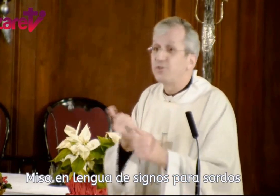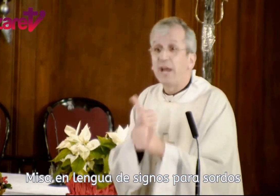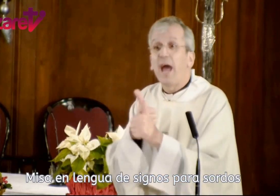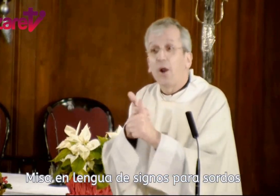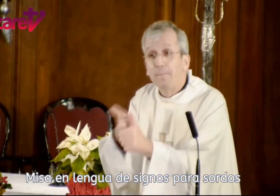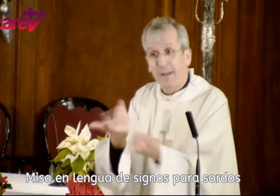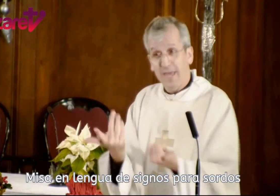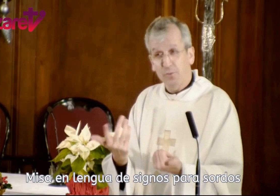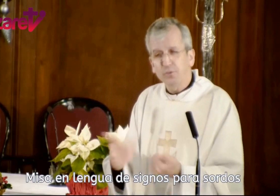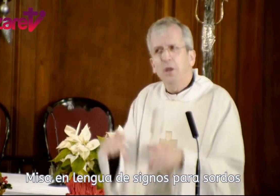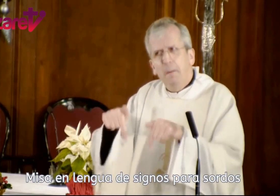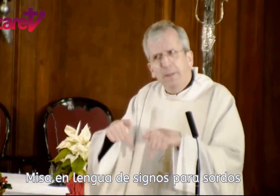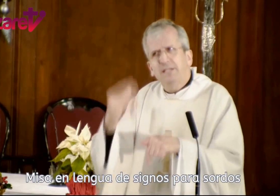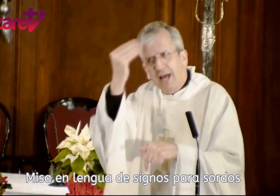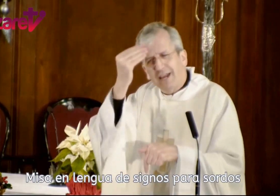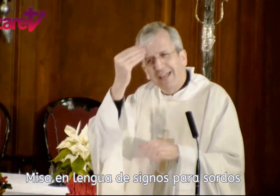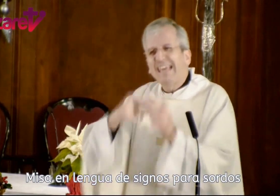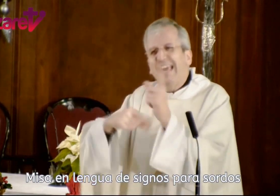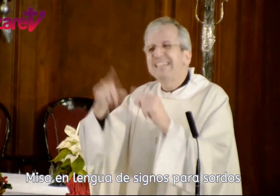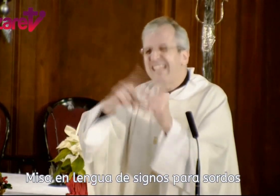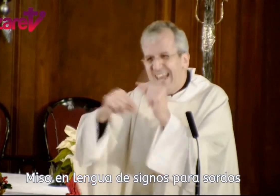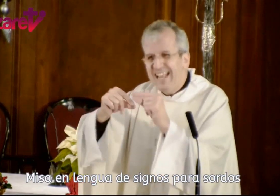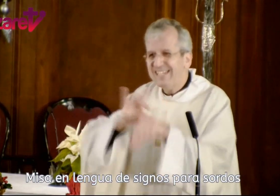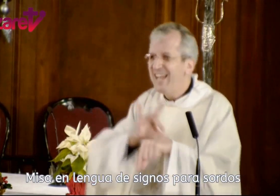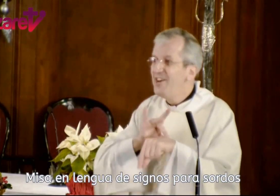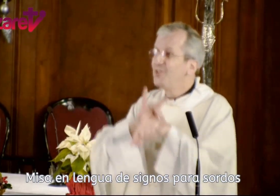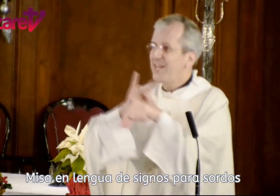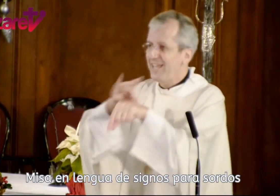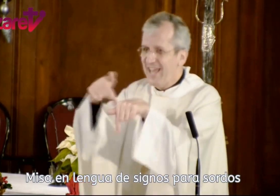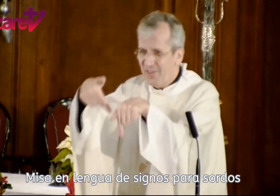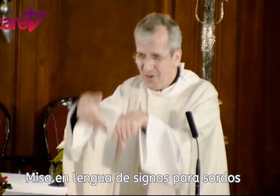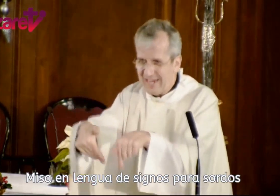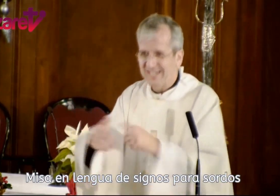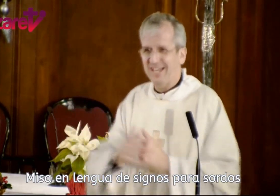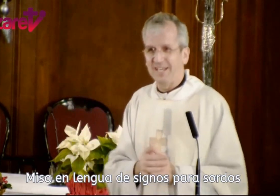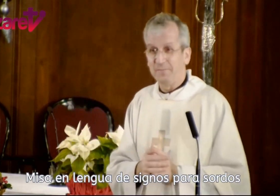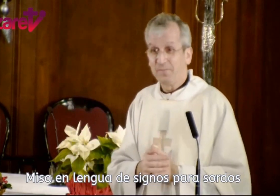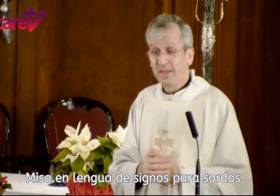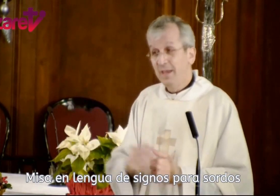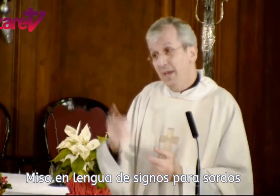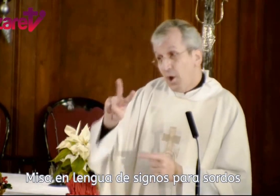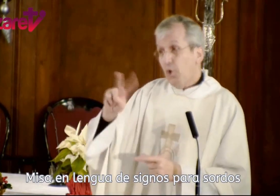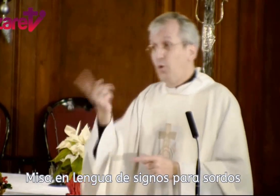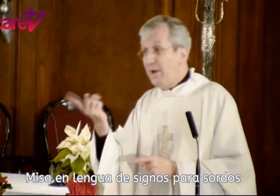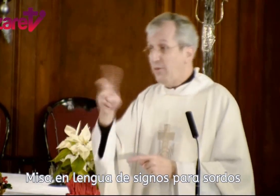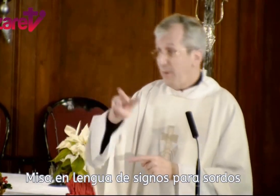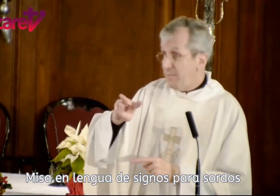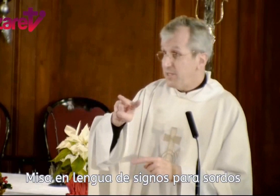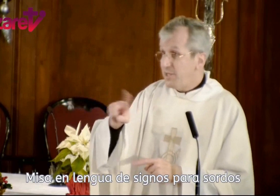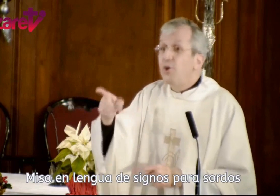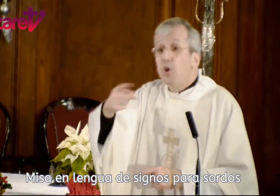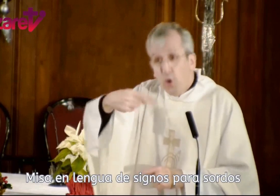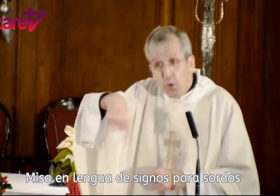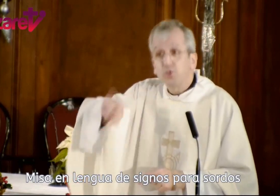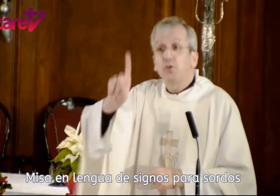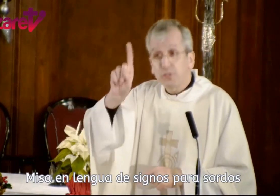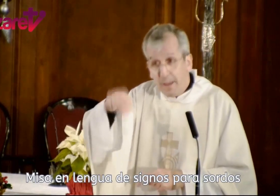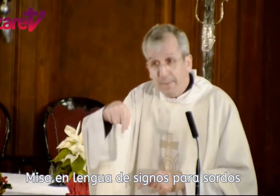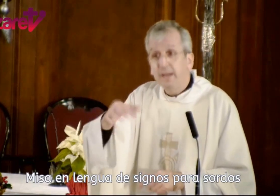que os han acompañado, pues pensar qué estrellas nos han guiado hasta aquí. Con una doble dimensión, nosotros también